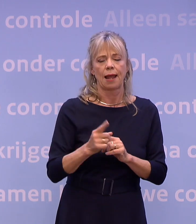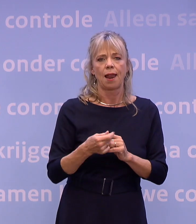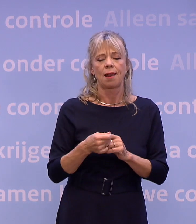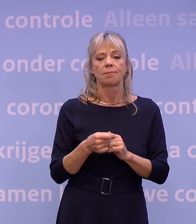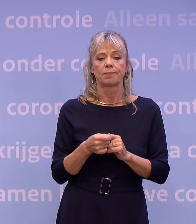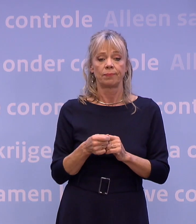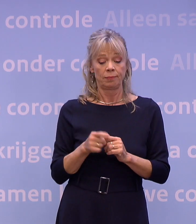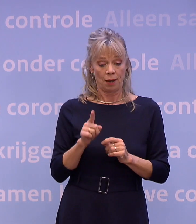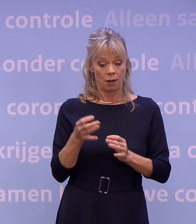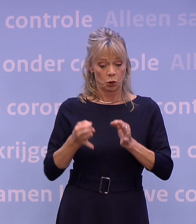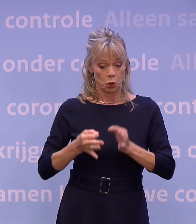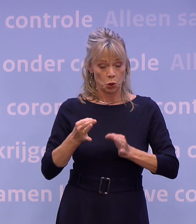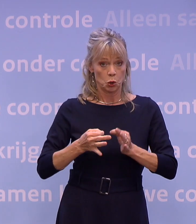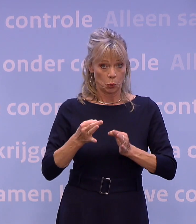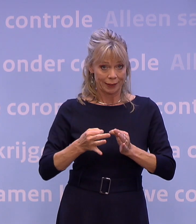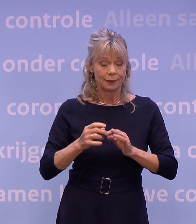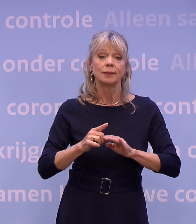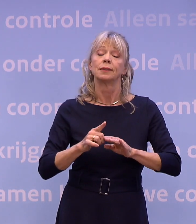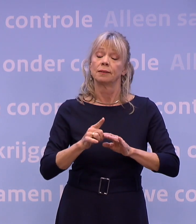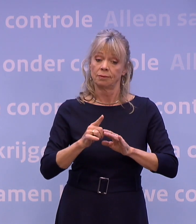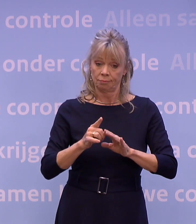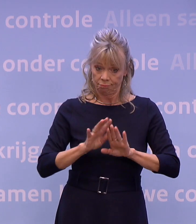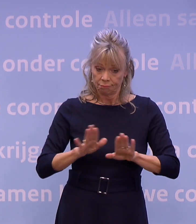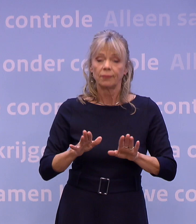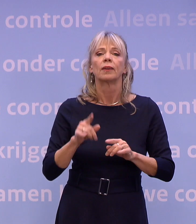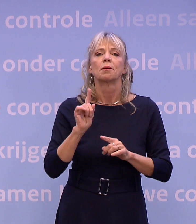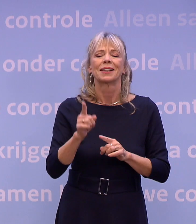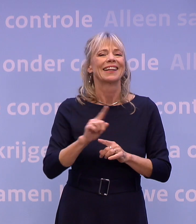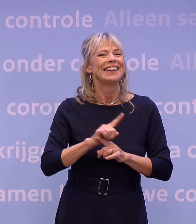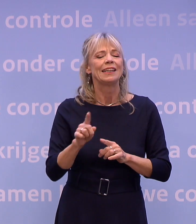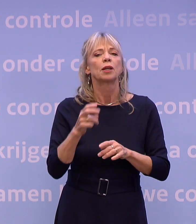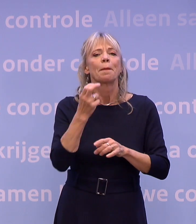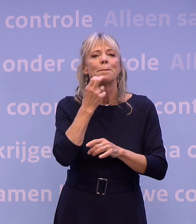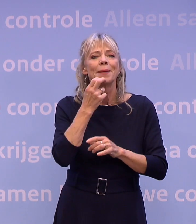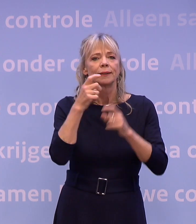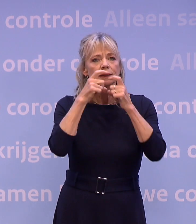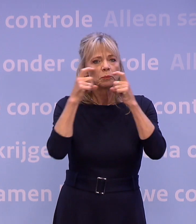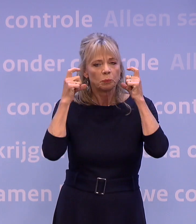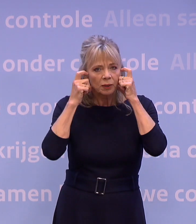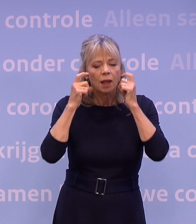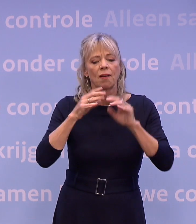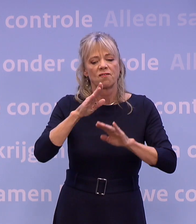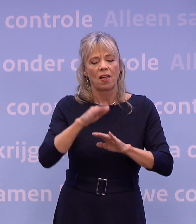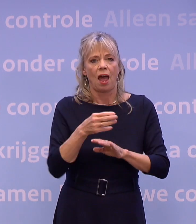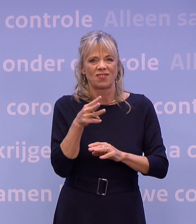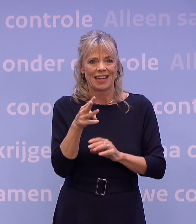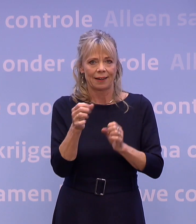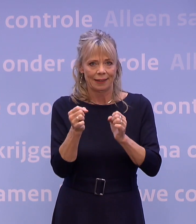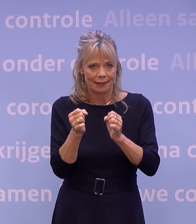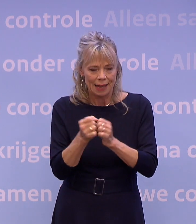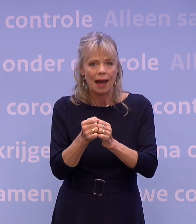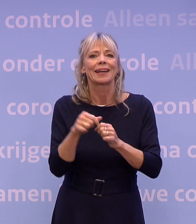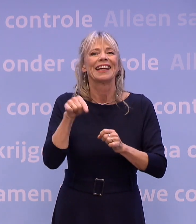klaar is, wordt een niet-medisch mondkapje verplicht voor iedereen vanaf 13 jaar die zich verplaatst in een publieke binnenruimte.